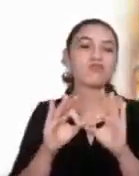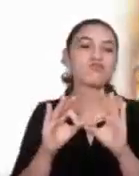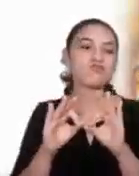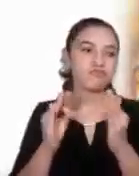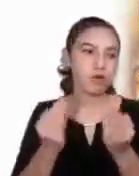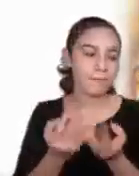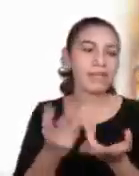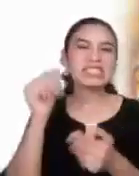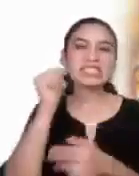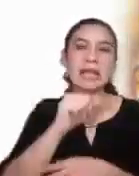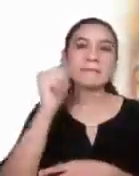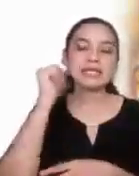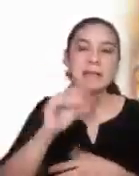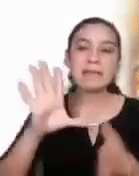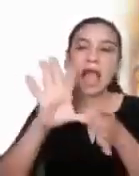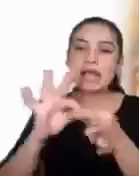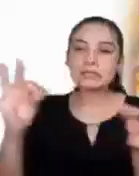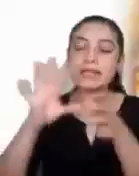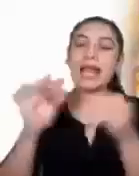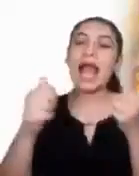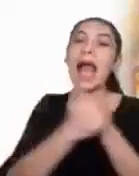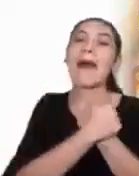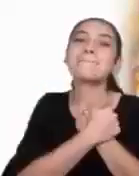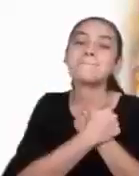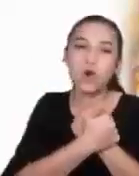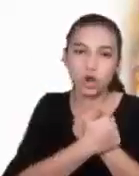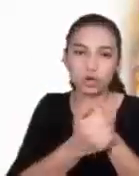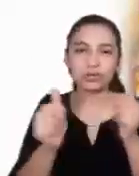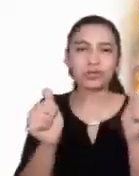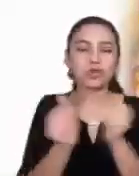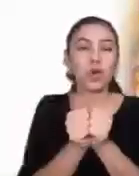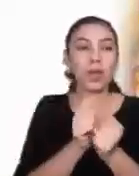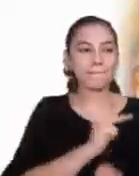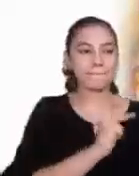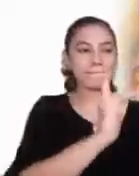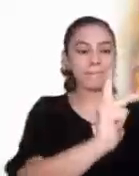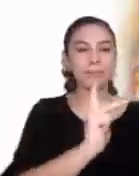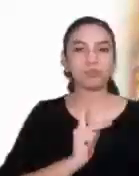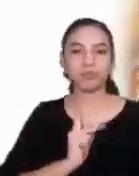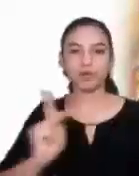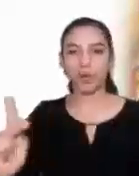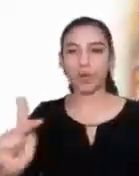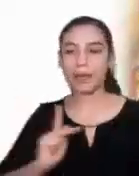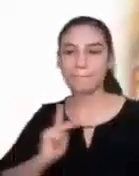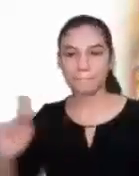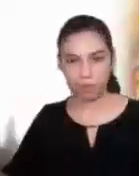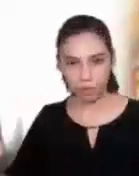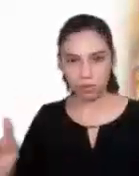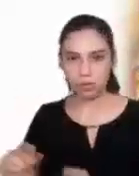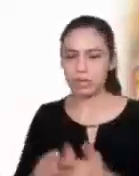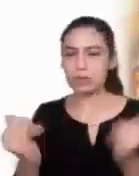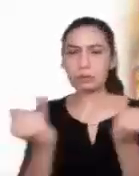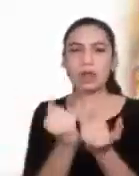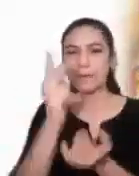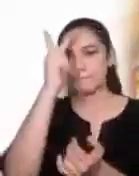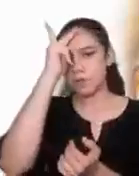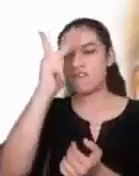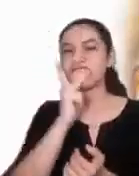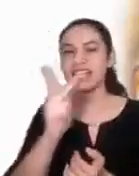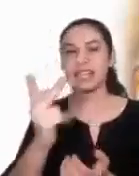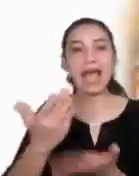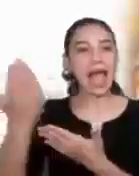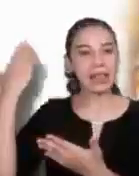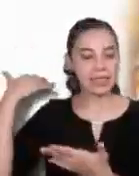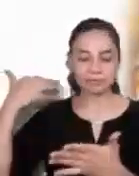Insiste en el amor y la relación con el propio. Así Jesús, como ya lo habían hecho muchos profetas